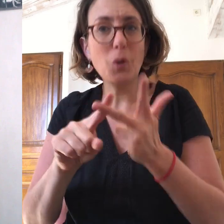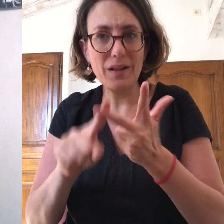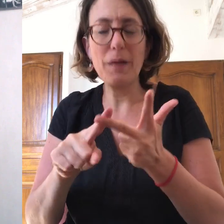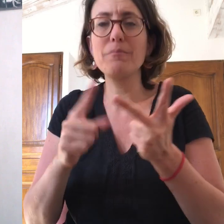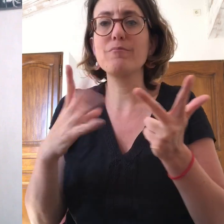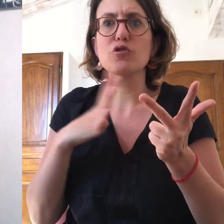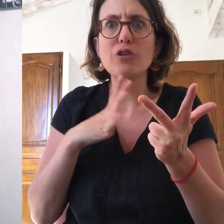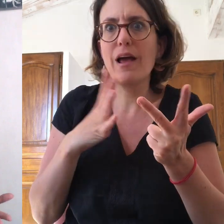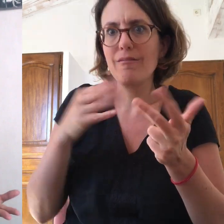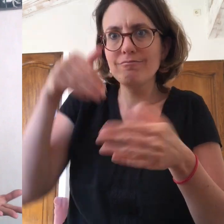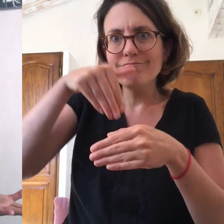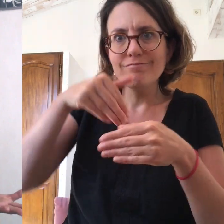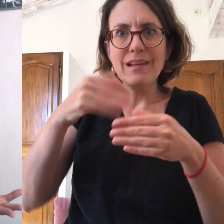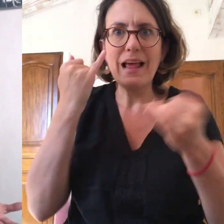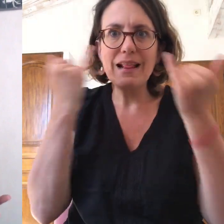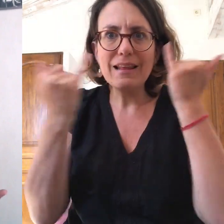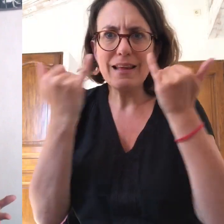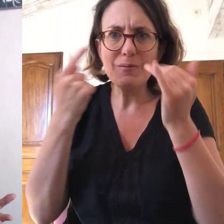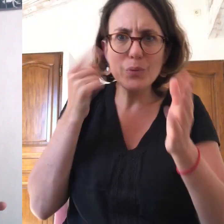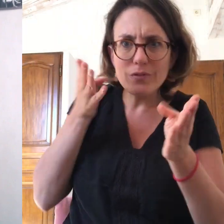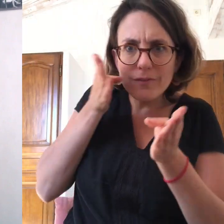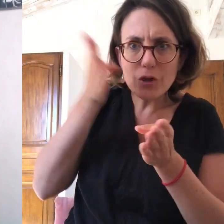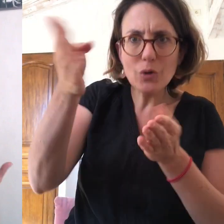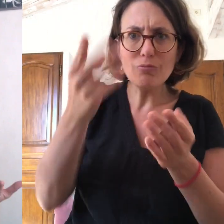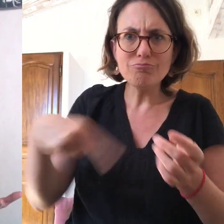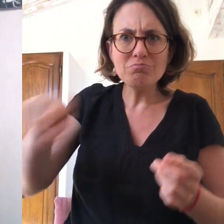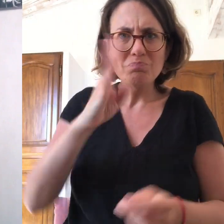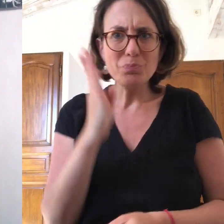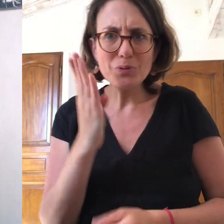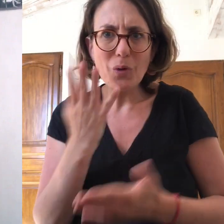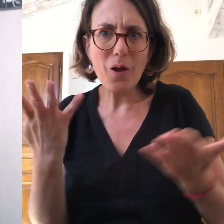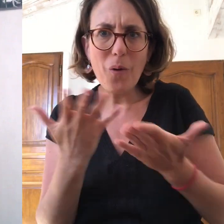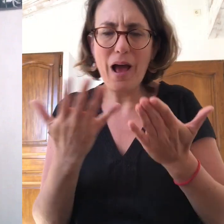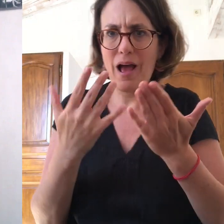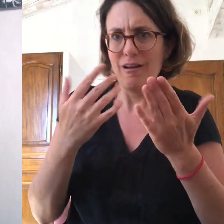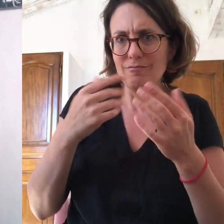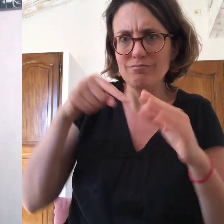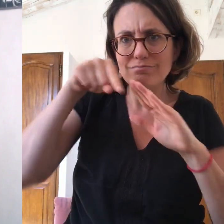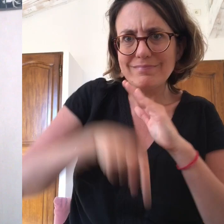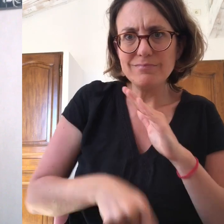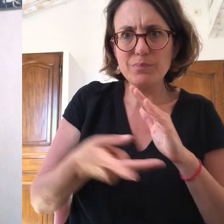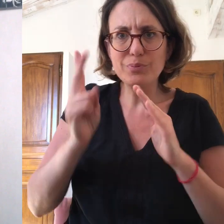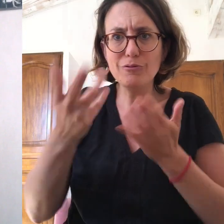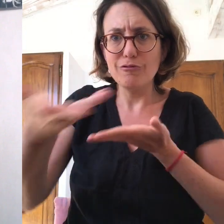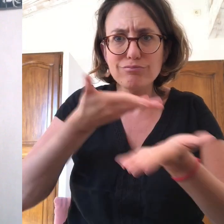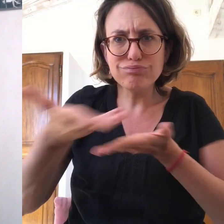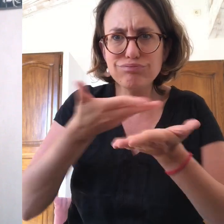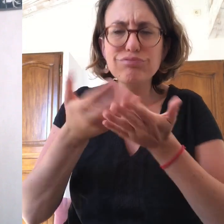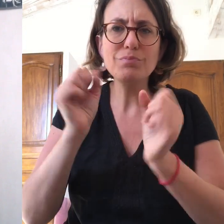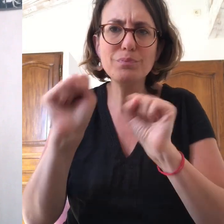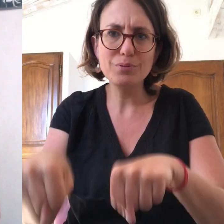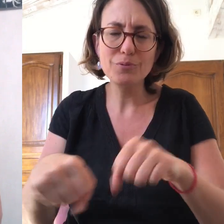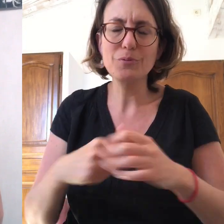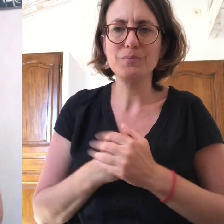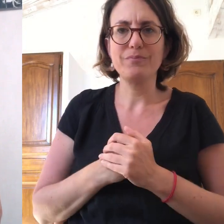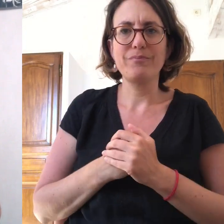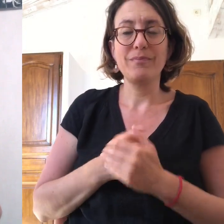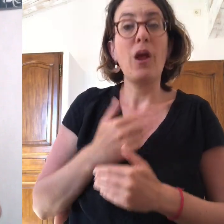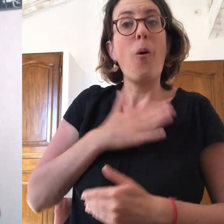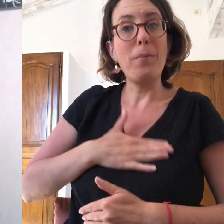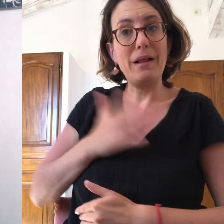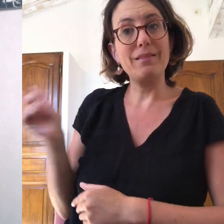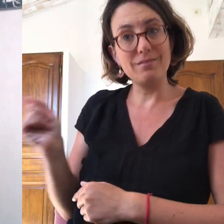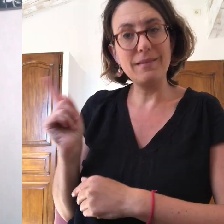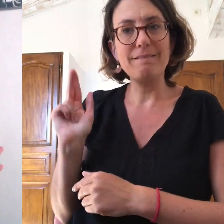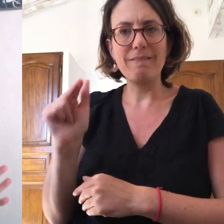et des besoins que vous-même pourriez avoir, des idées que vous pourriez nous donner. Donc, nous échangerons sur le sujet. Voilà,